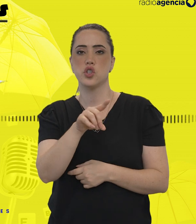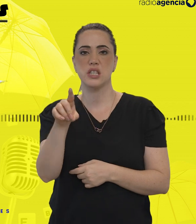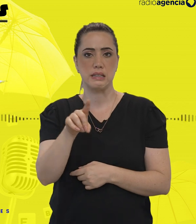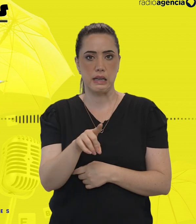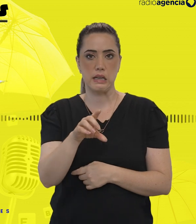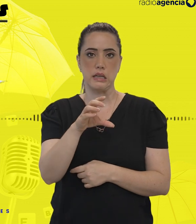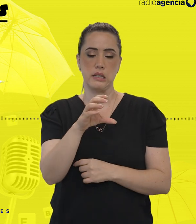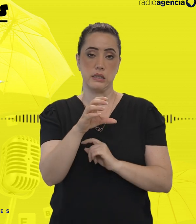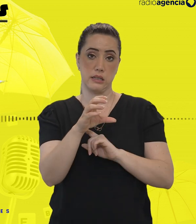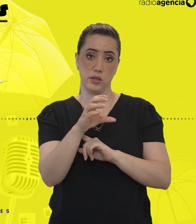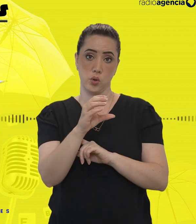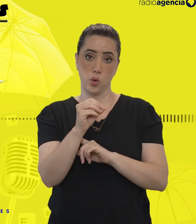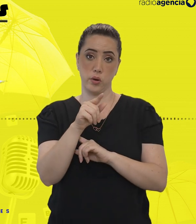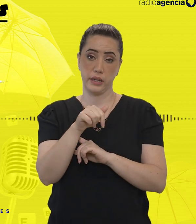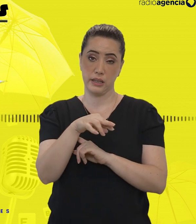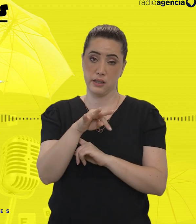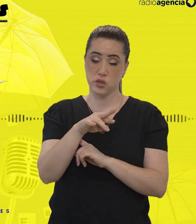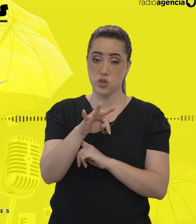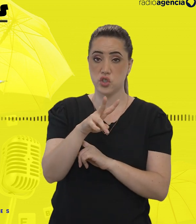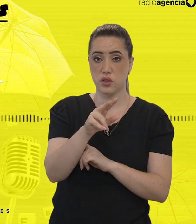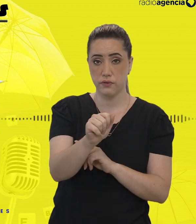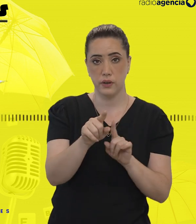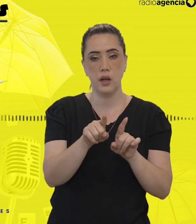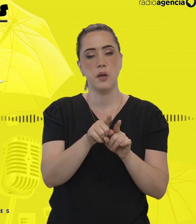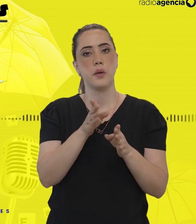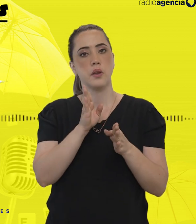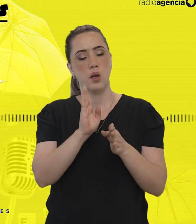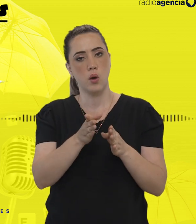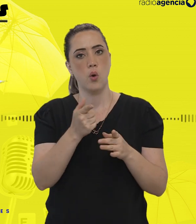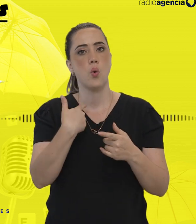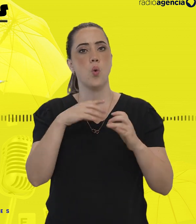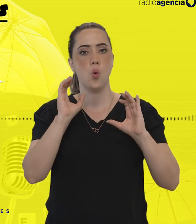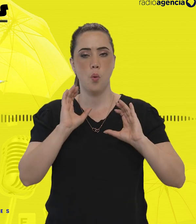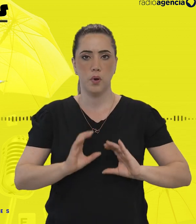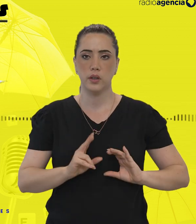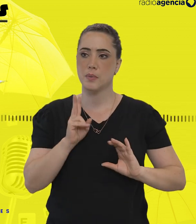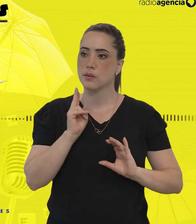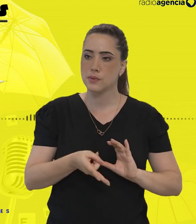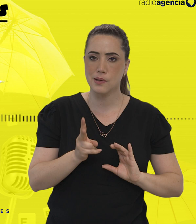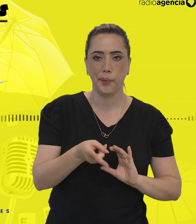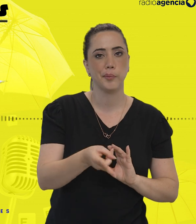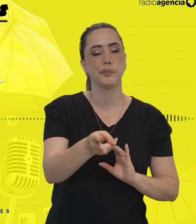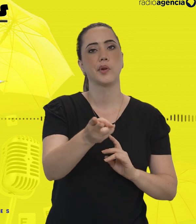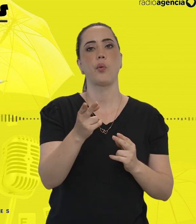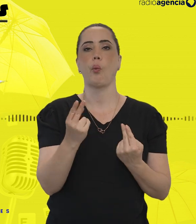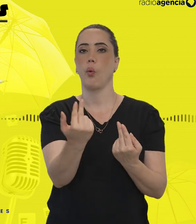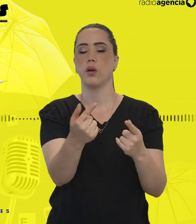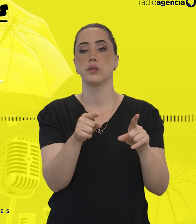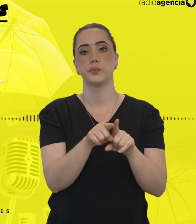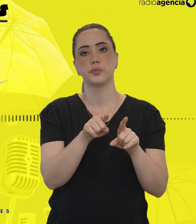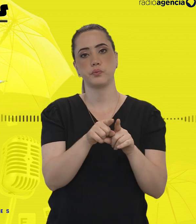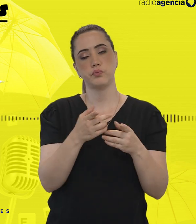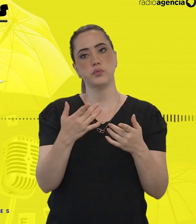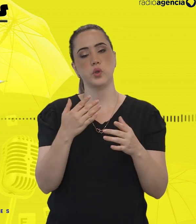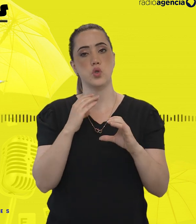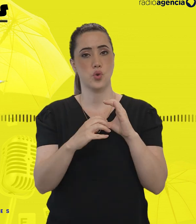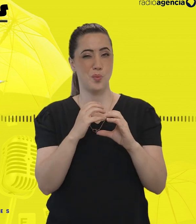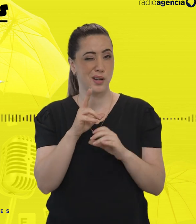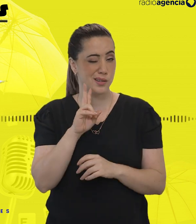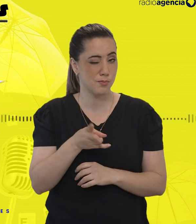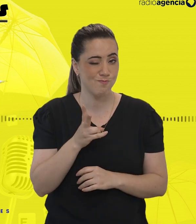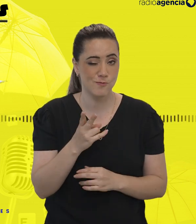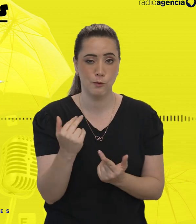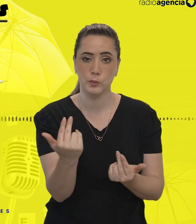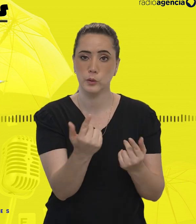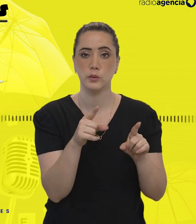de comportamento, padrão repetitivo, prejuízo de comunicação. Tudo isso eu também tinha. Acredito também que,